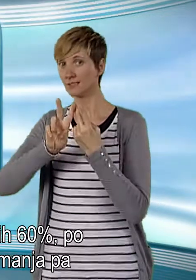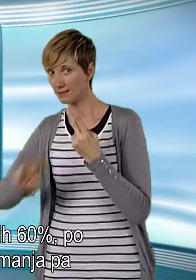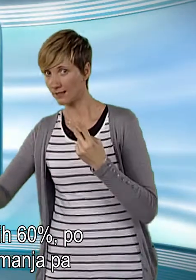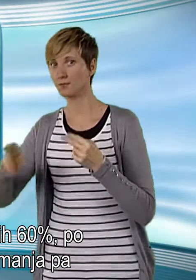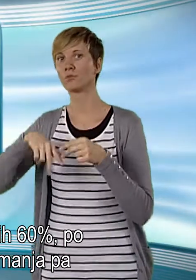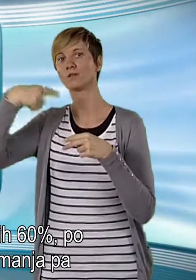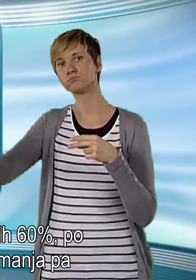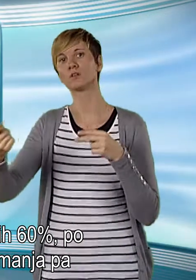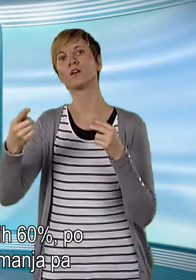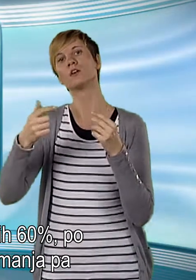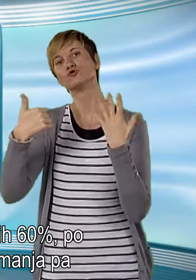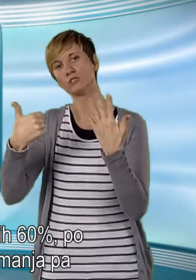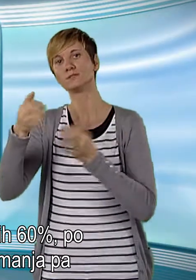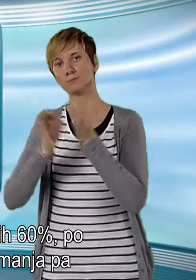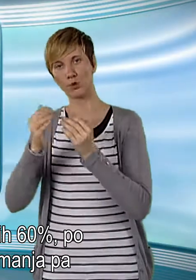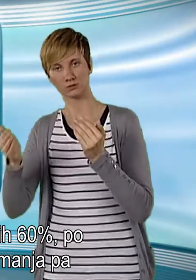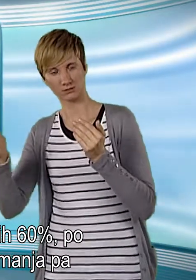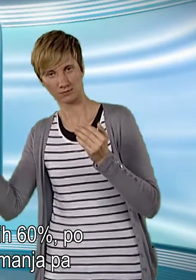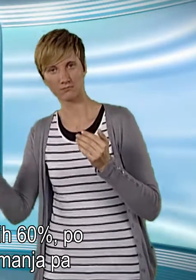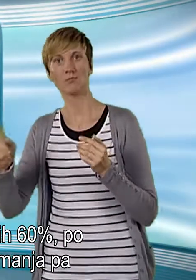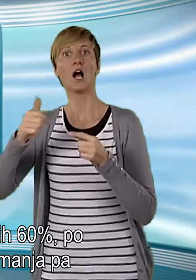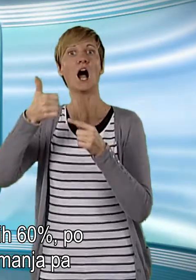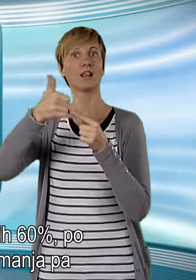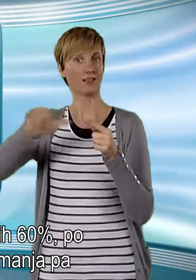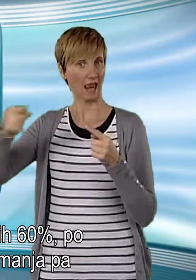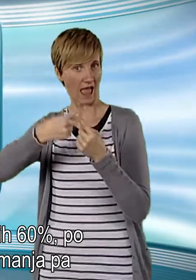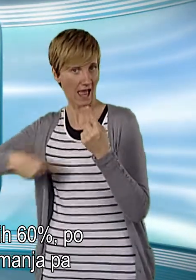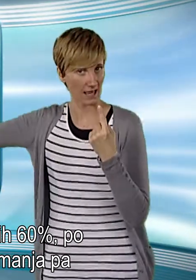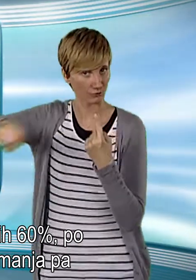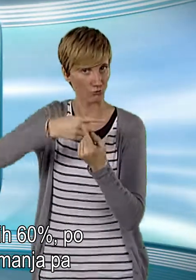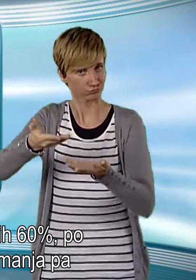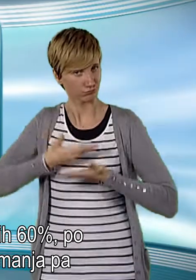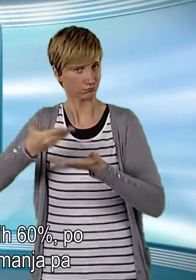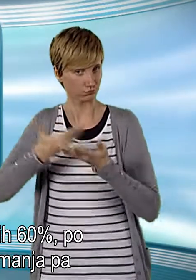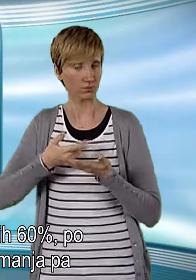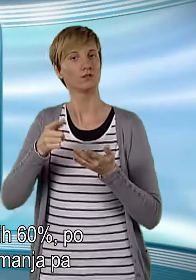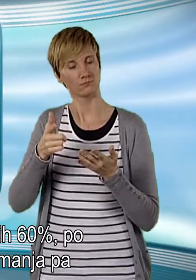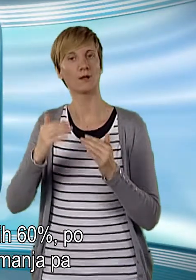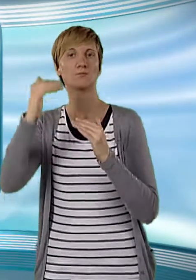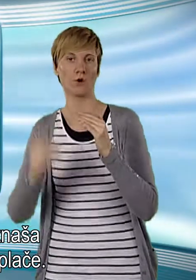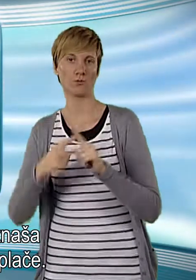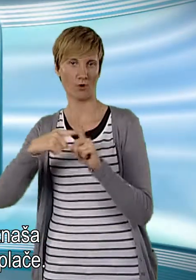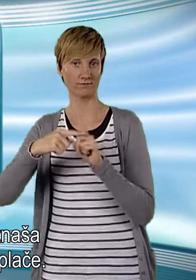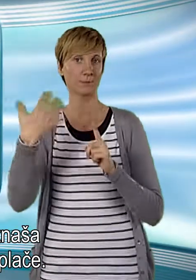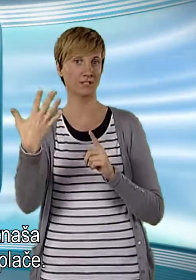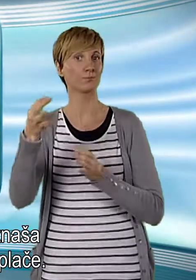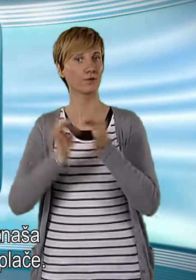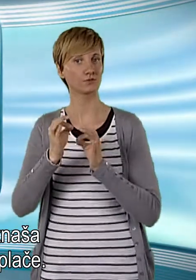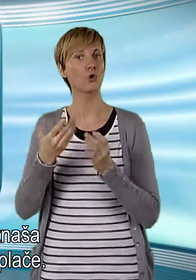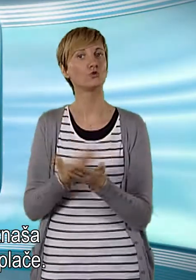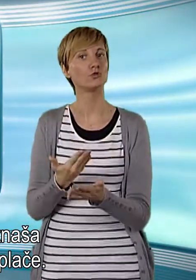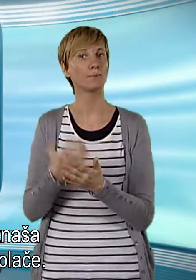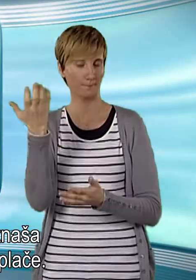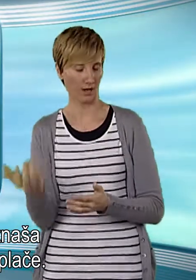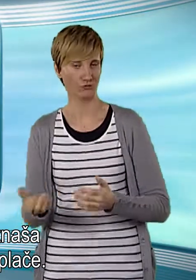V nadaljnih mesecih 60 odstotkov, po 12 mesecih prejemanja pa na domestilo znaša le še 50